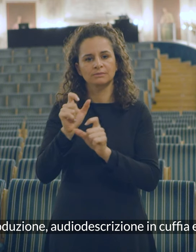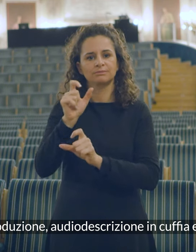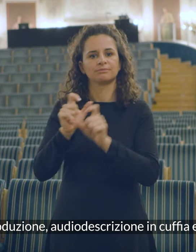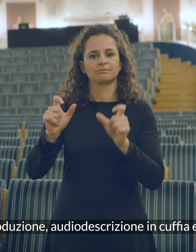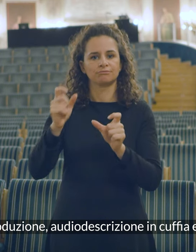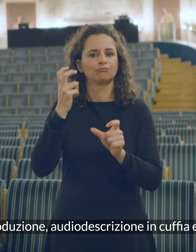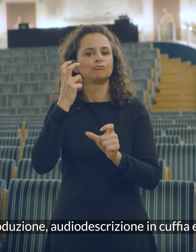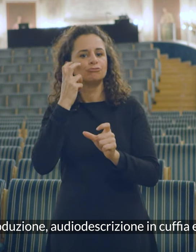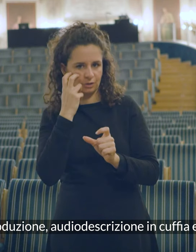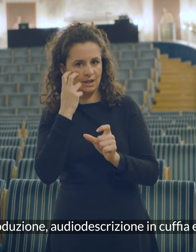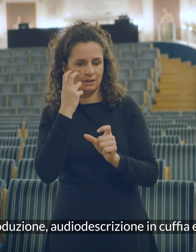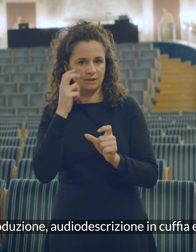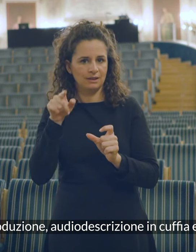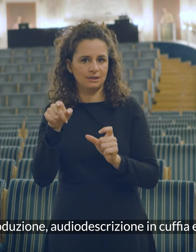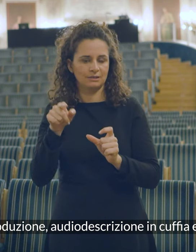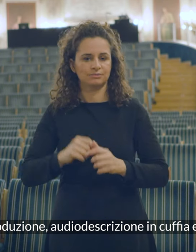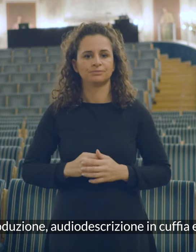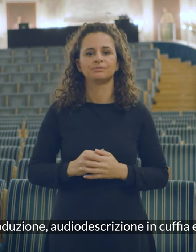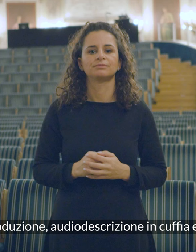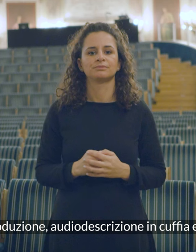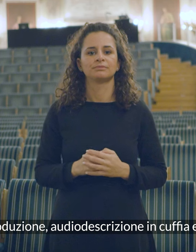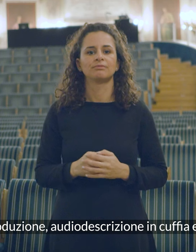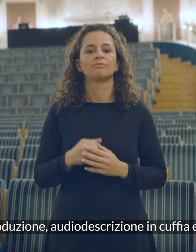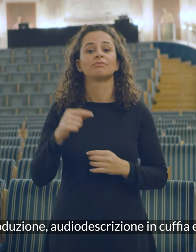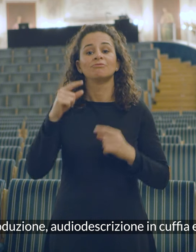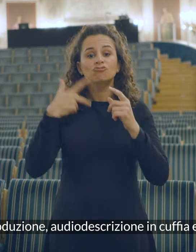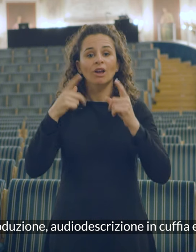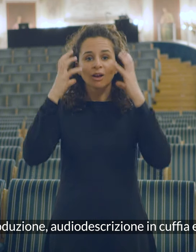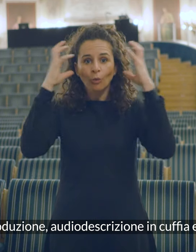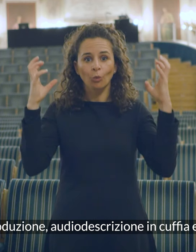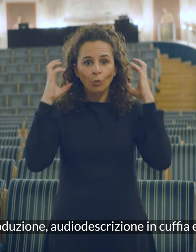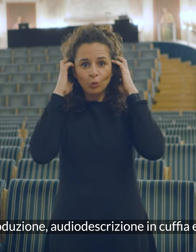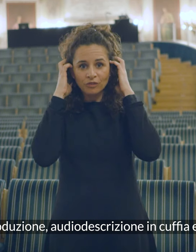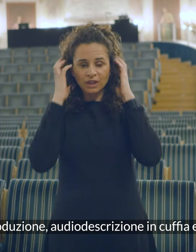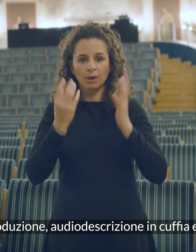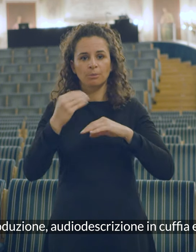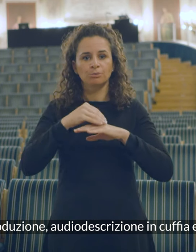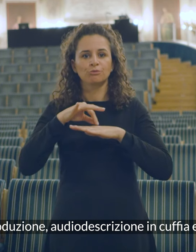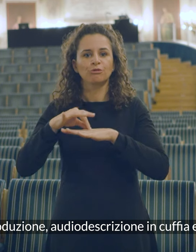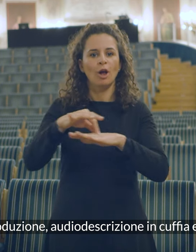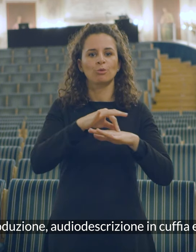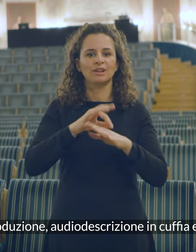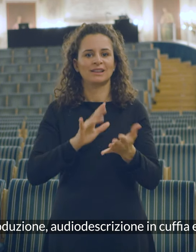audiodescrizione in cuffia e tour tattile.